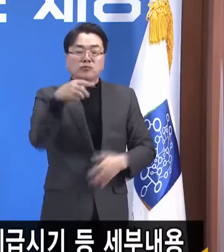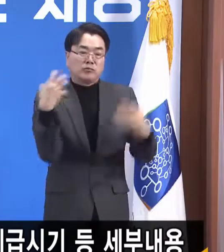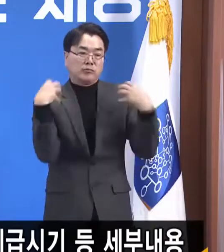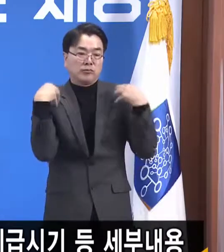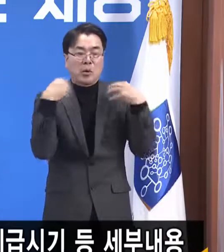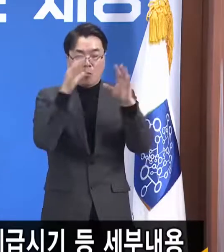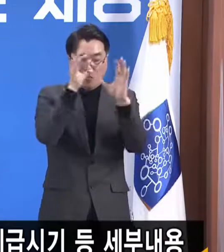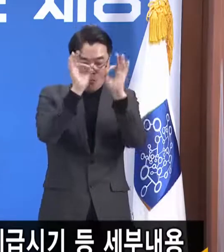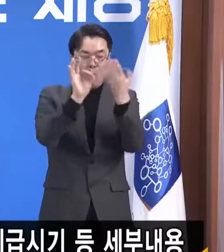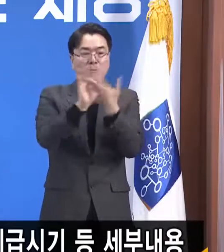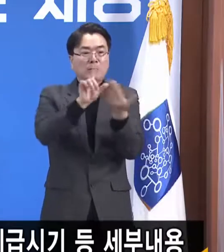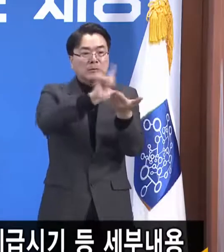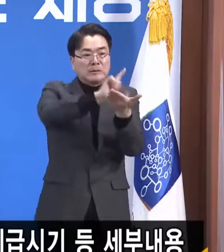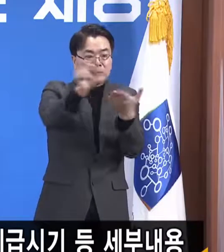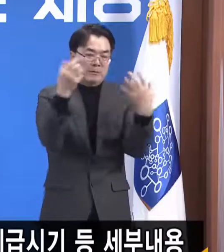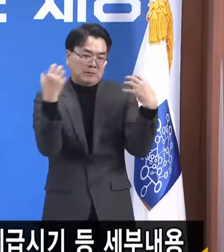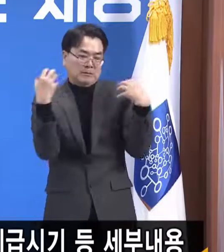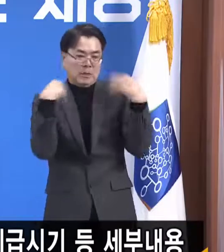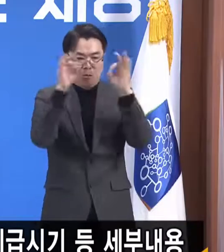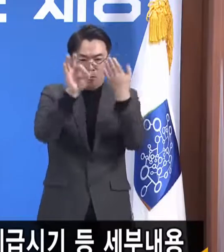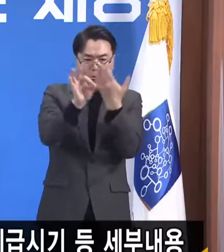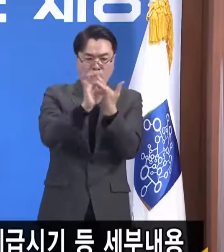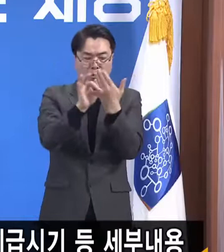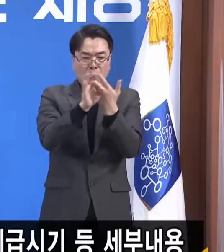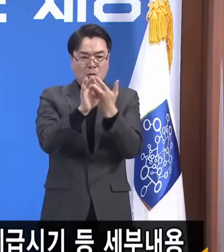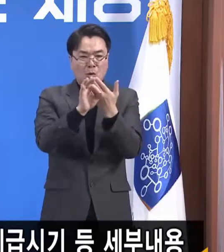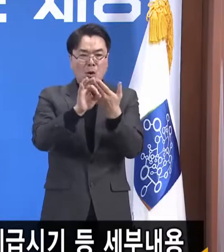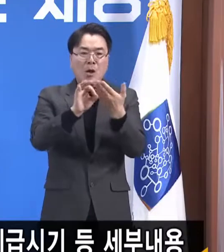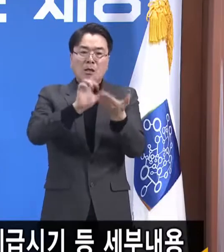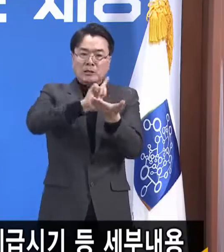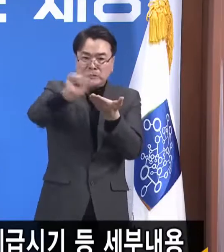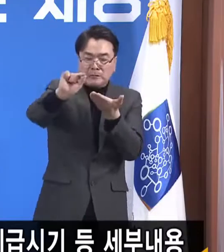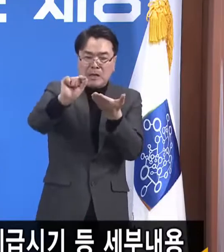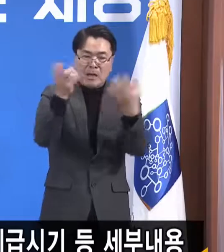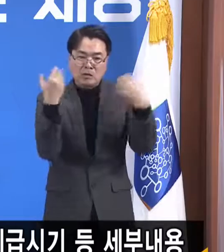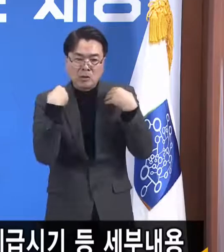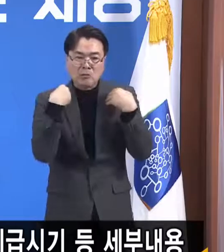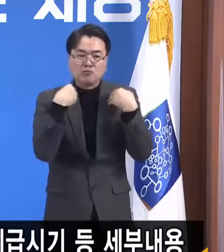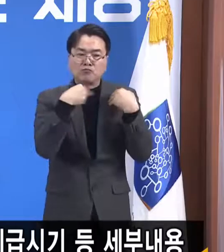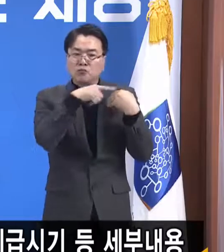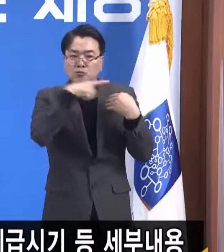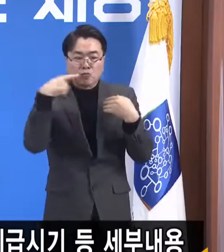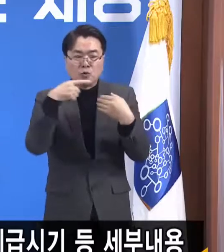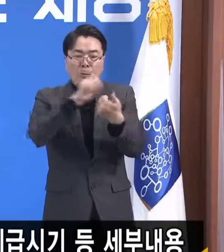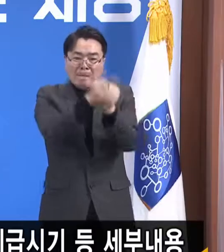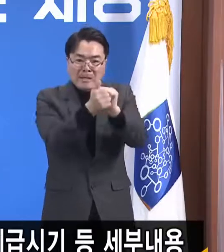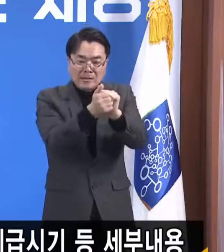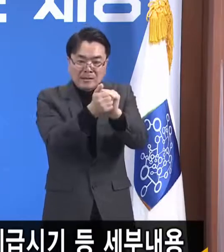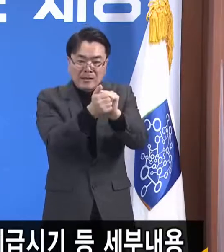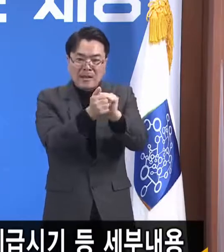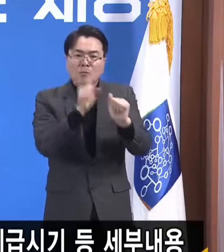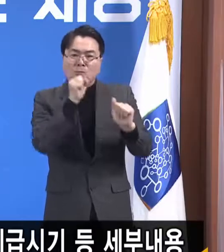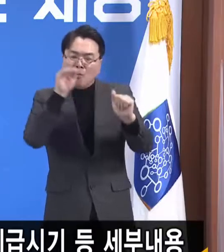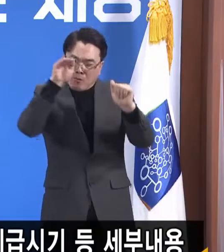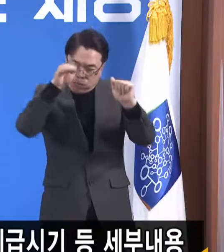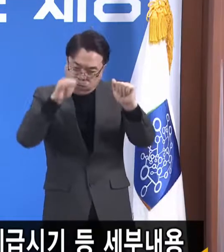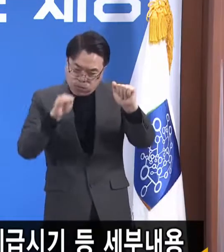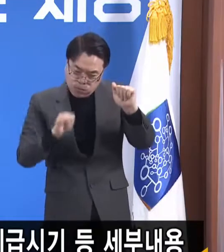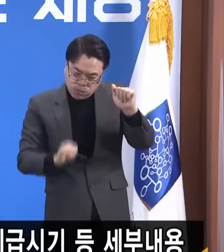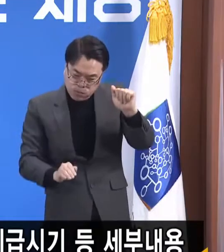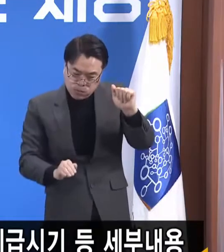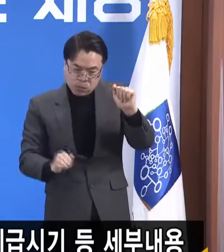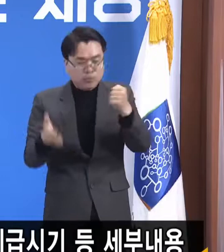지나치다 싶을 정도로 낮습니다. 역시 그건 아마도 빚 내서 돈 쓰느냐 이런 비난 때문에 대체적으로